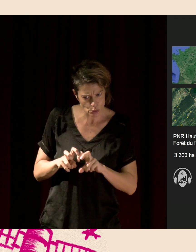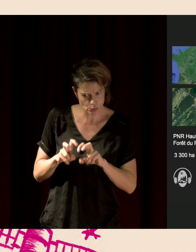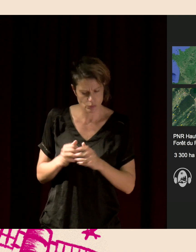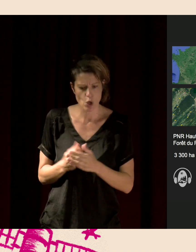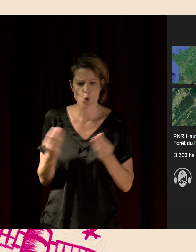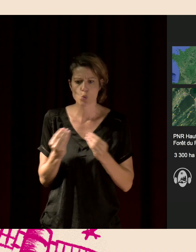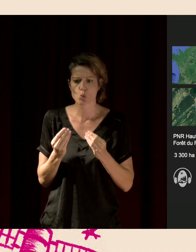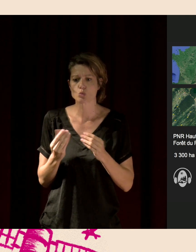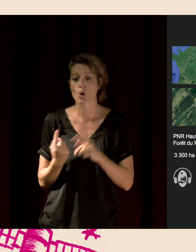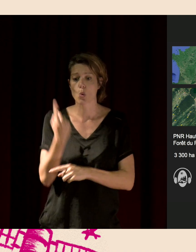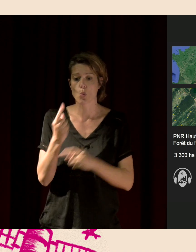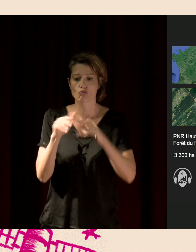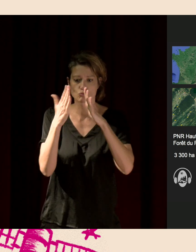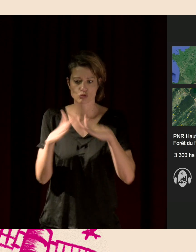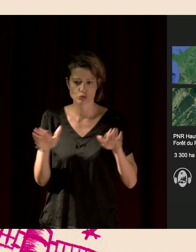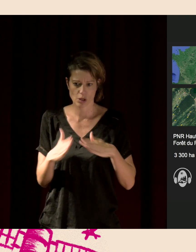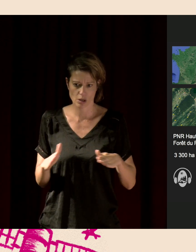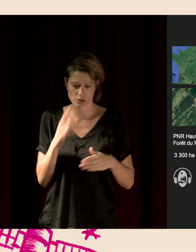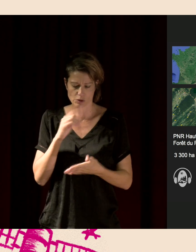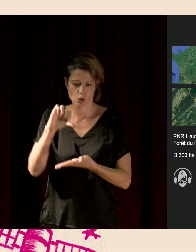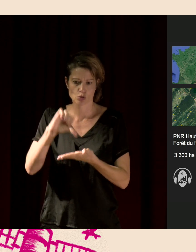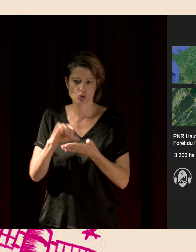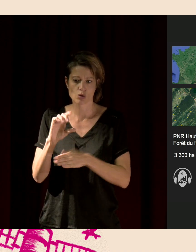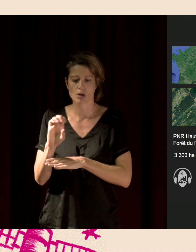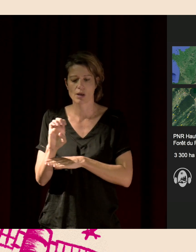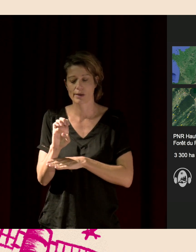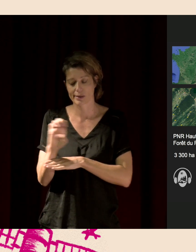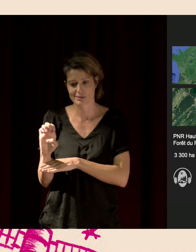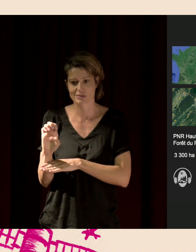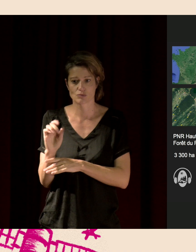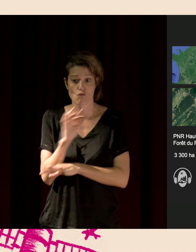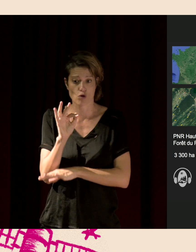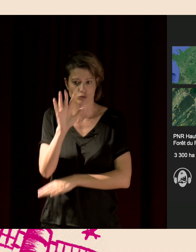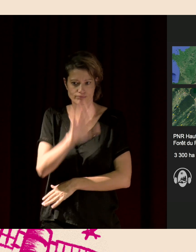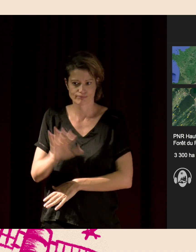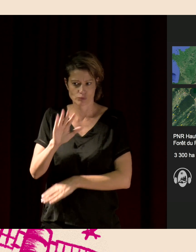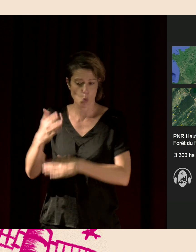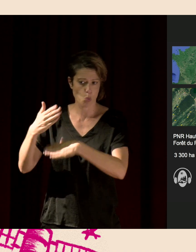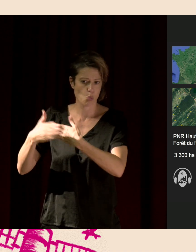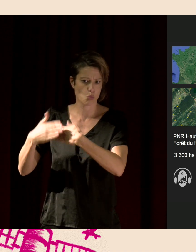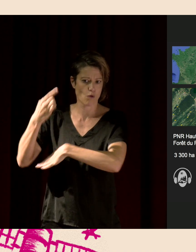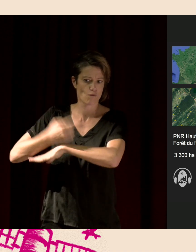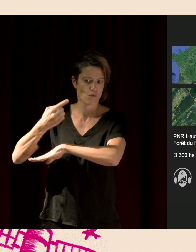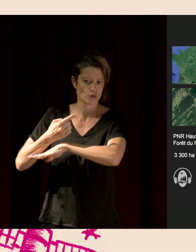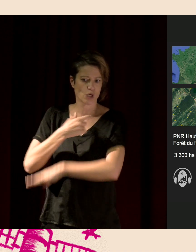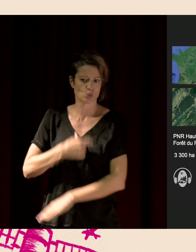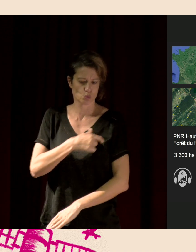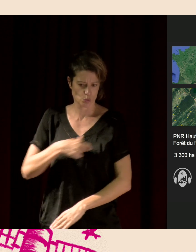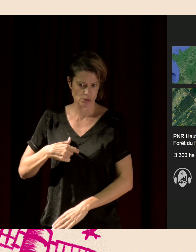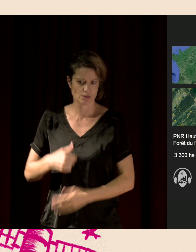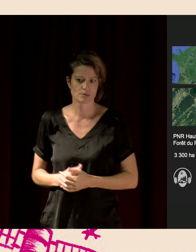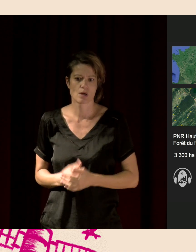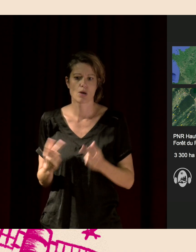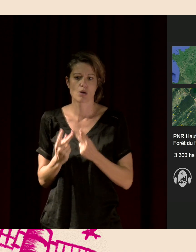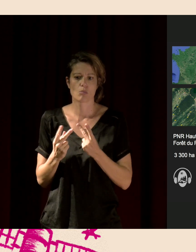on est donc dans le centre-est de la France. On n'est pas loin de la frontière suisse. Donc, dans le parc naturel